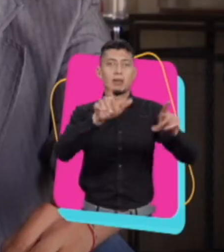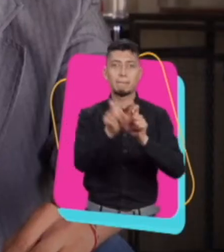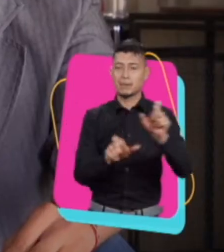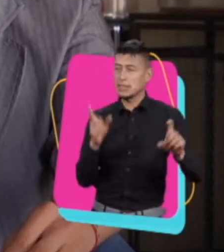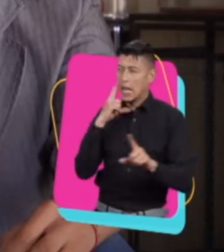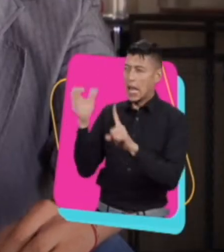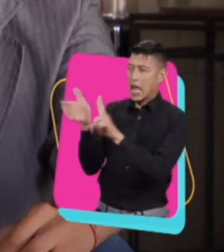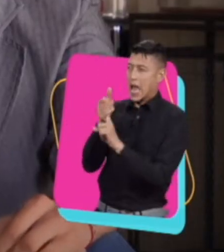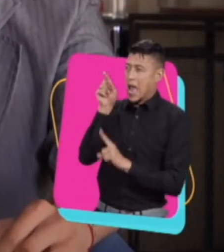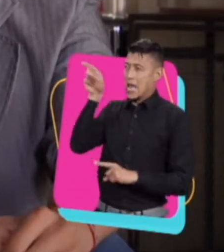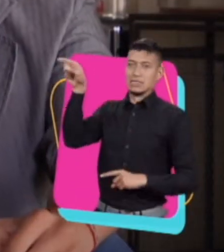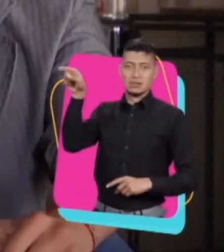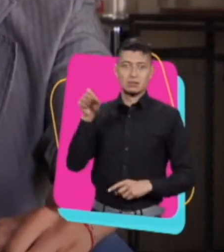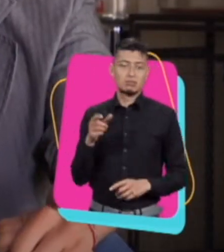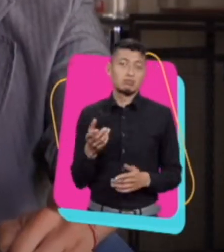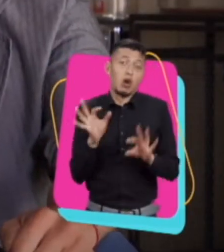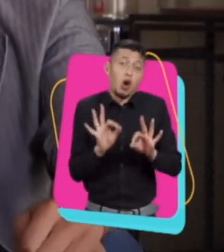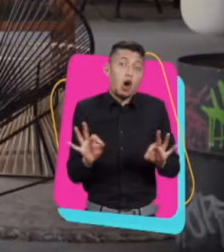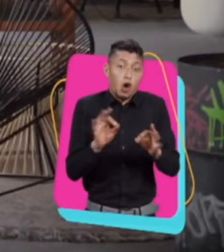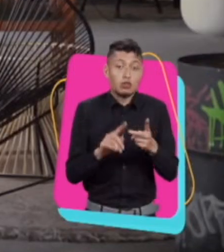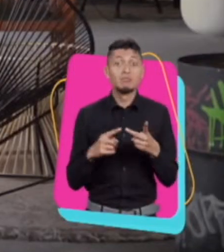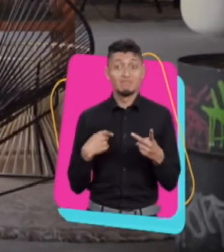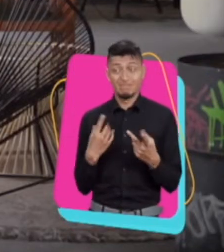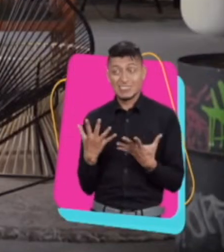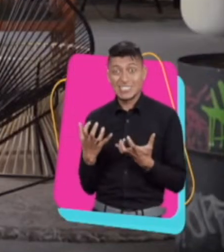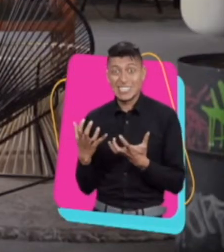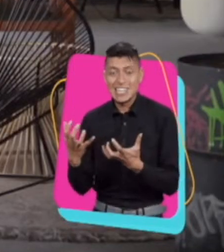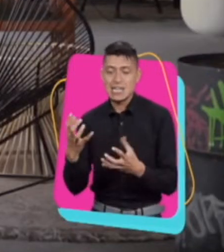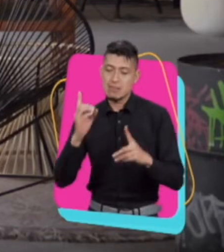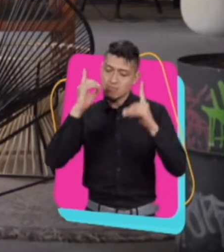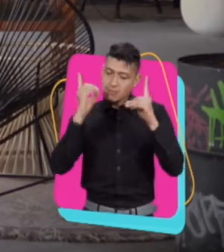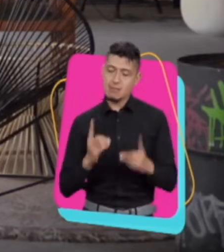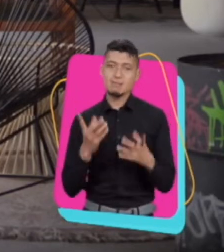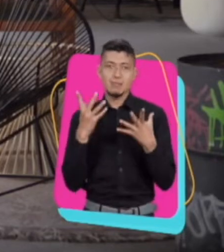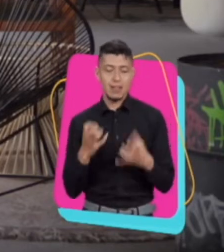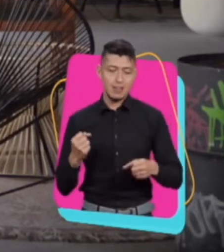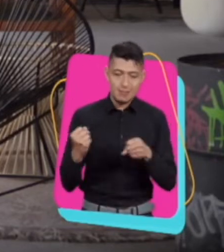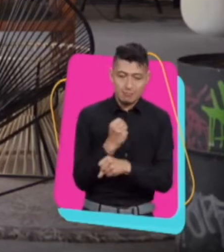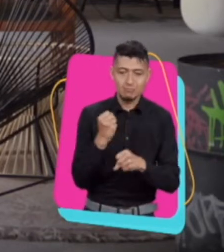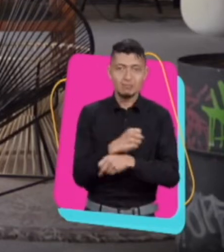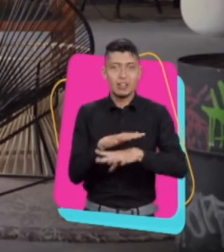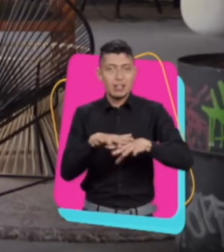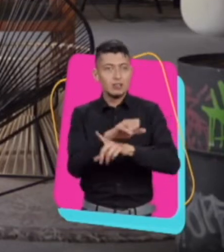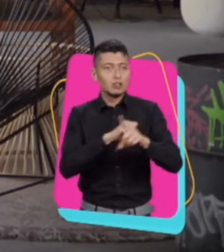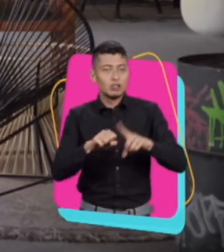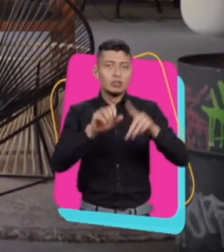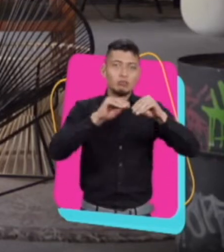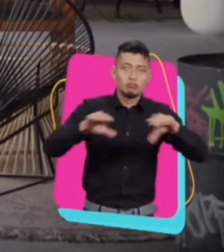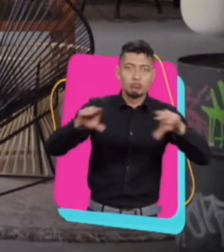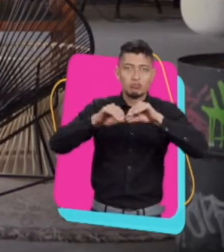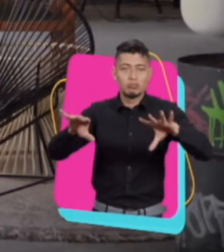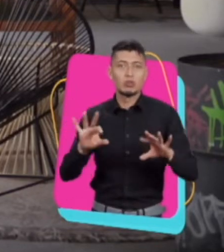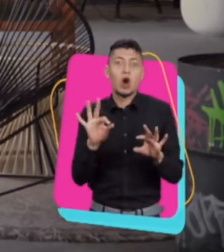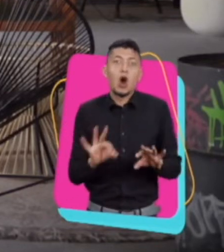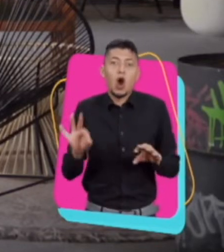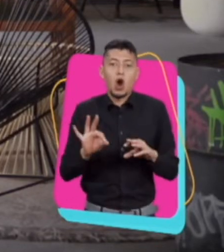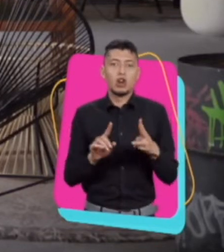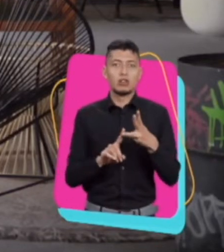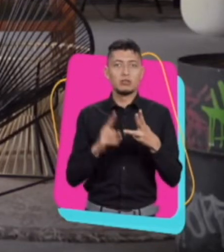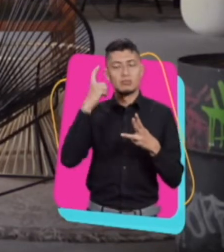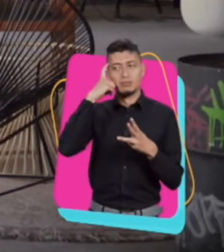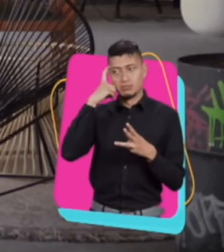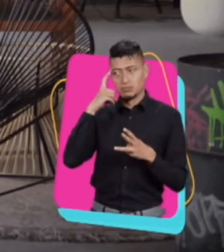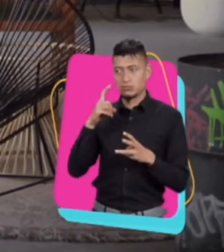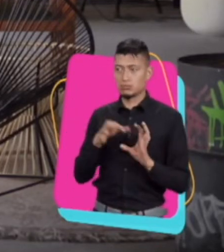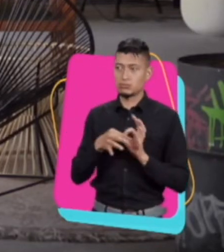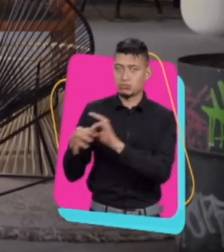mundo identifica a persona. O puede ser algo que uno quiere y decide y empieza a trabajar en sus redes sociales. O puede ser algo